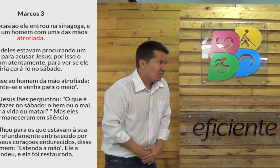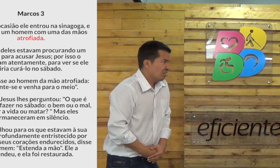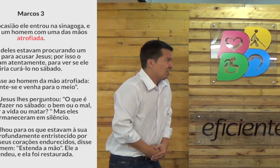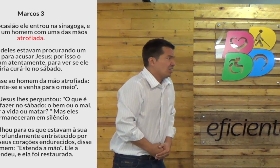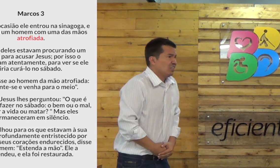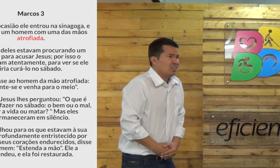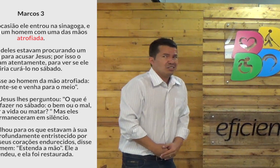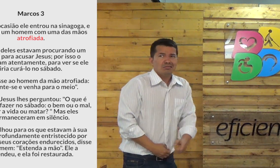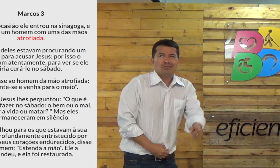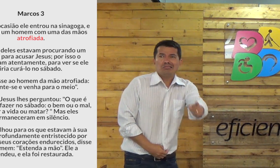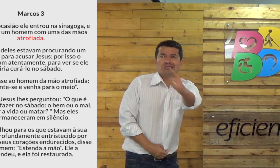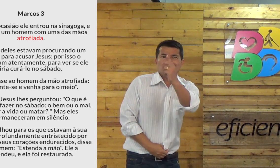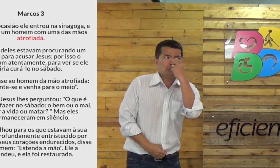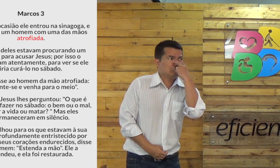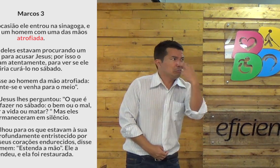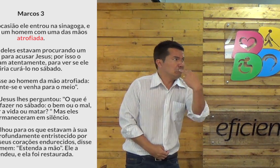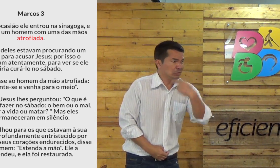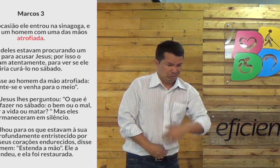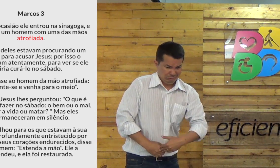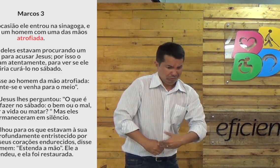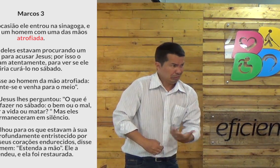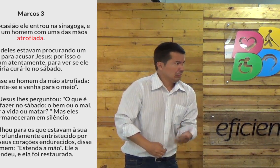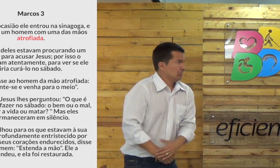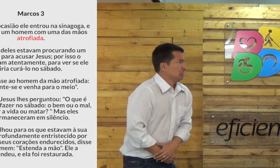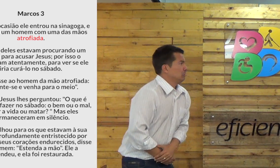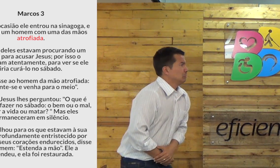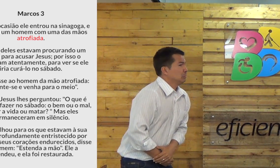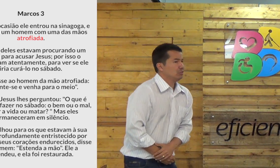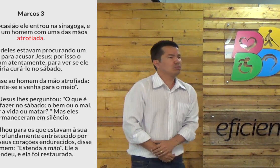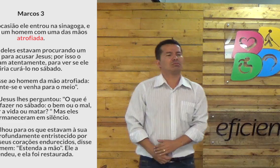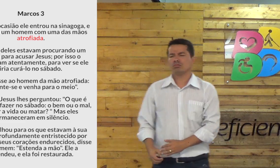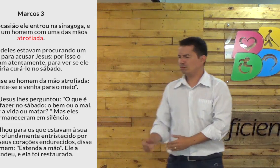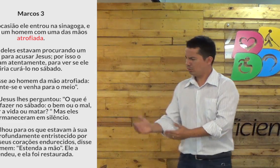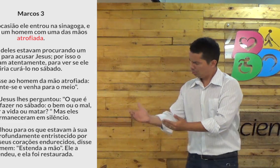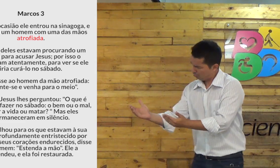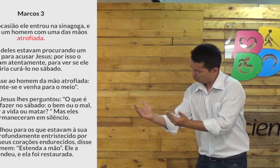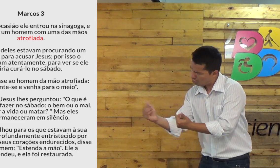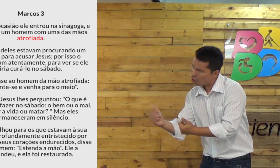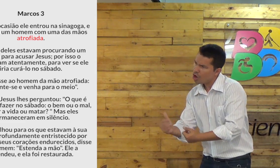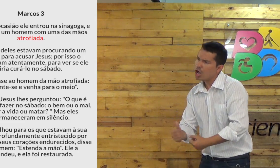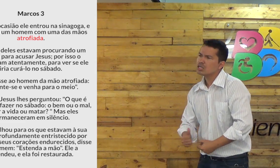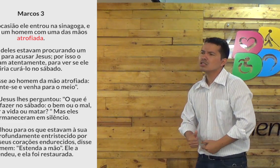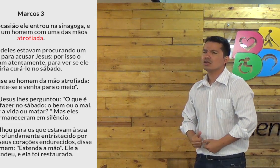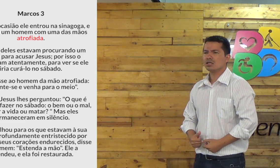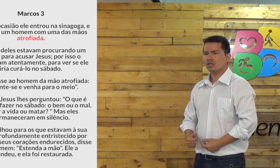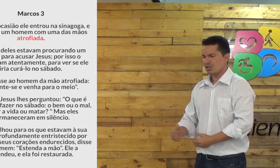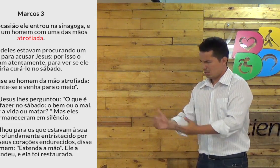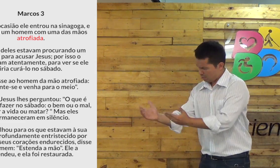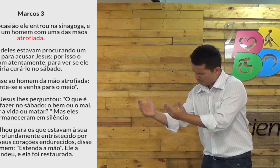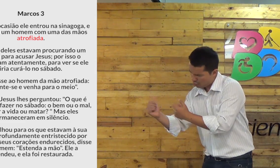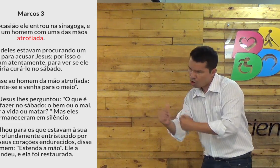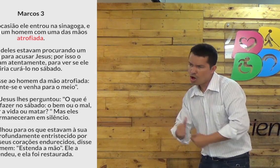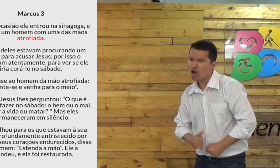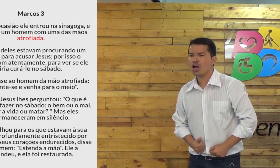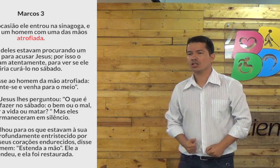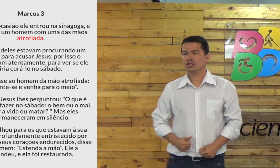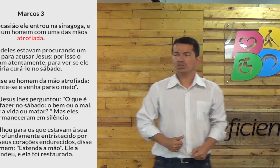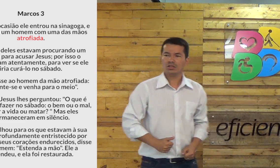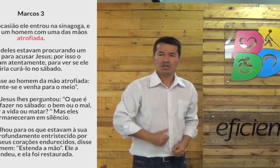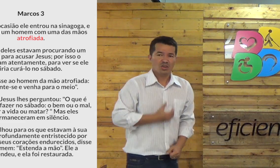sua mão. Não, mas eles vão ver que eu tenho problema na mão. Não, Jesus, não. Mostre sua mão. Mostre sua mão.